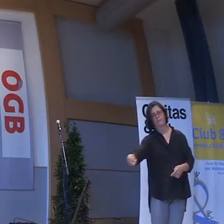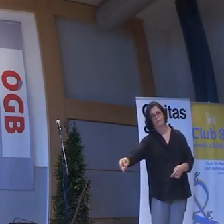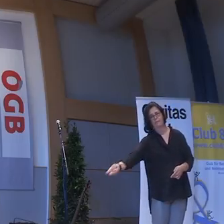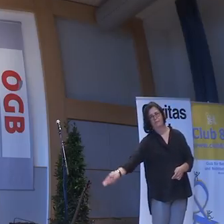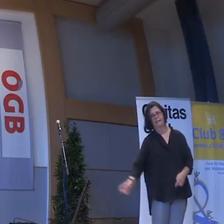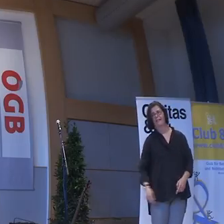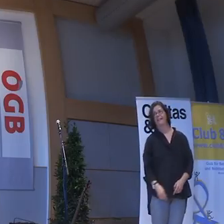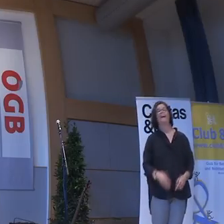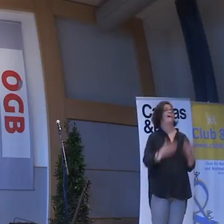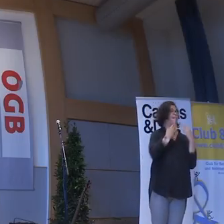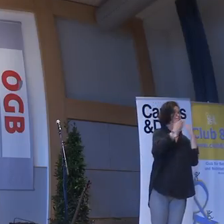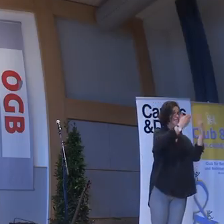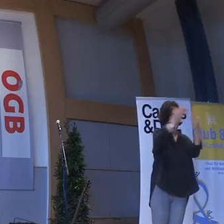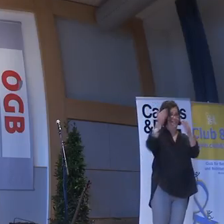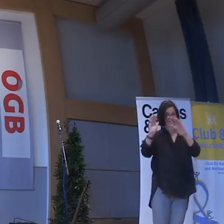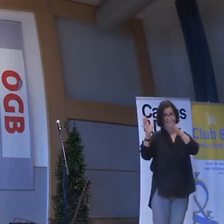Danke.